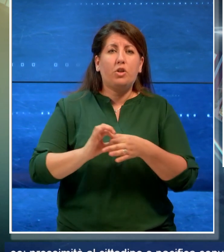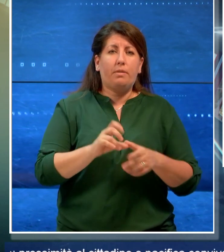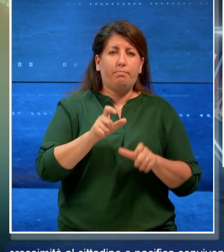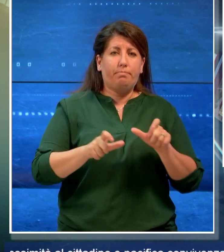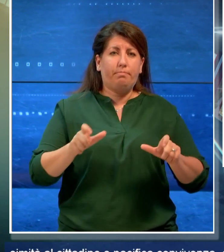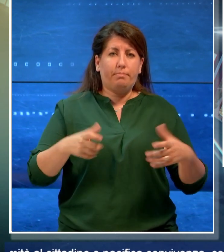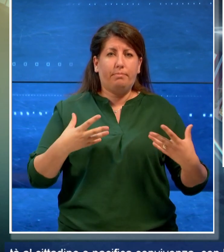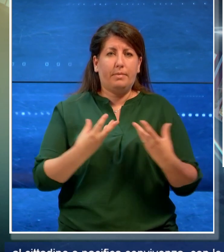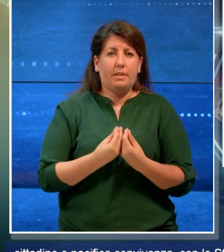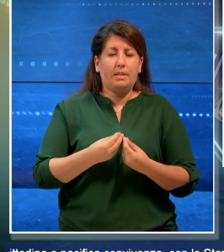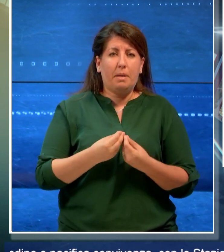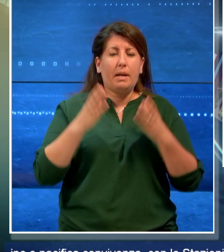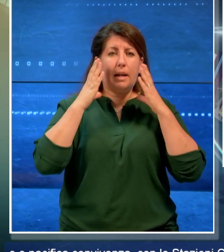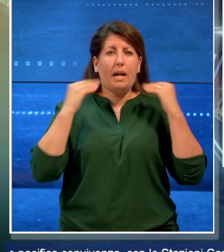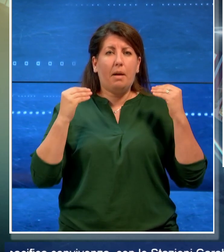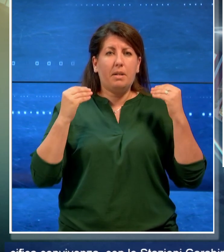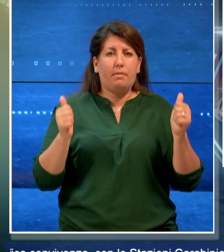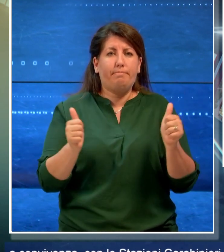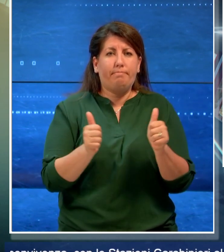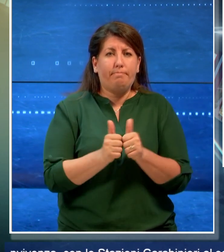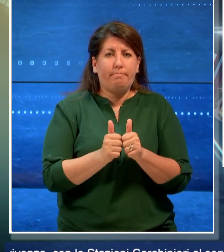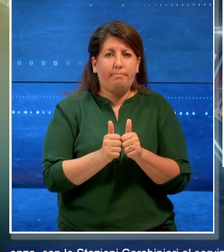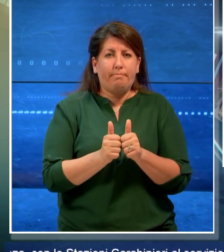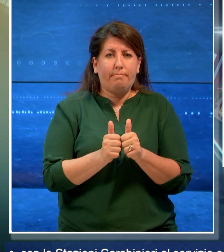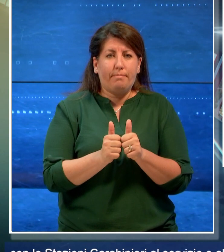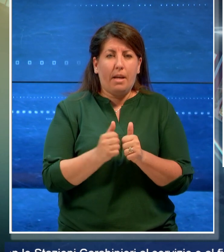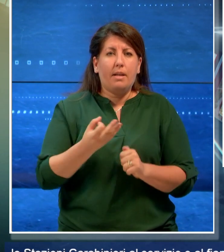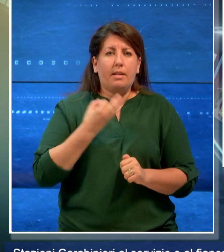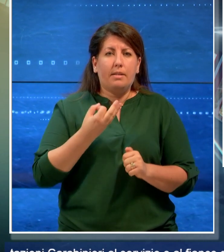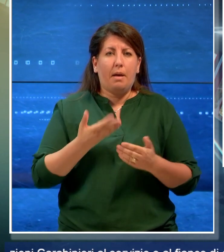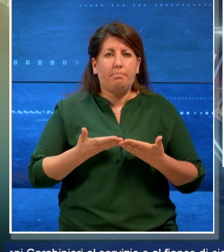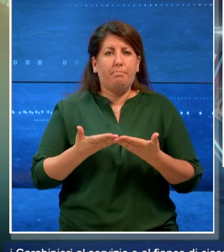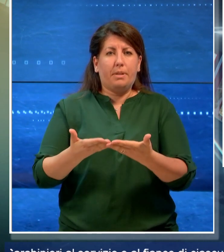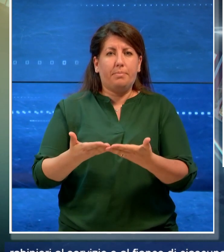stazioni carabinieri al servizio e al fianco di ciascuno.